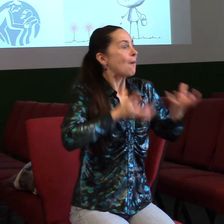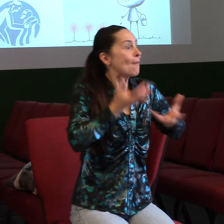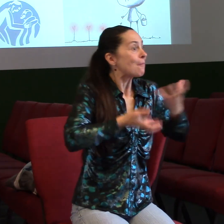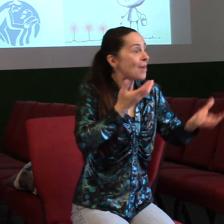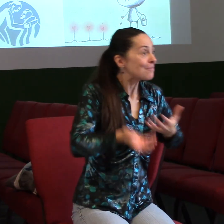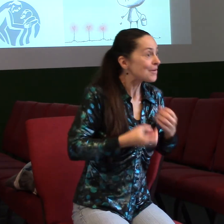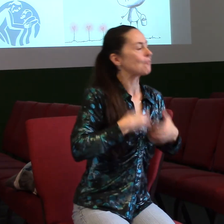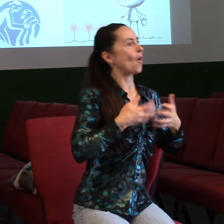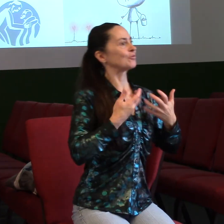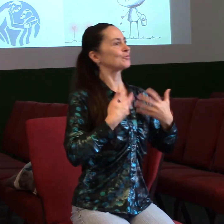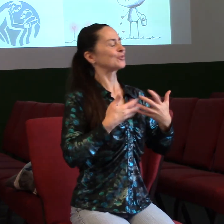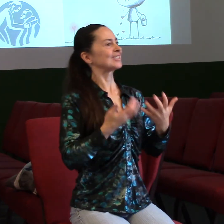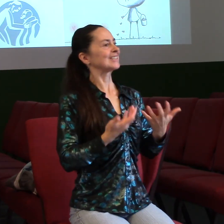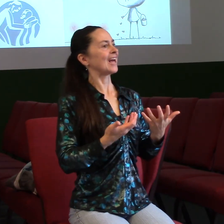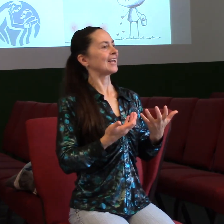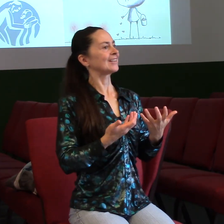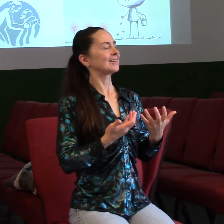Je možné, ten sen, který mám, se uskutečnil.